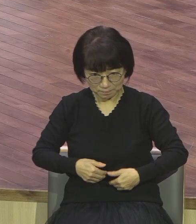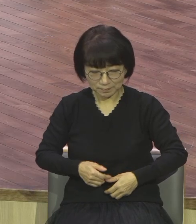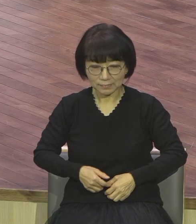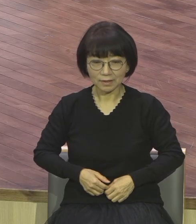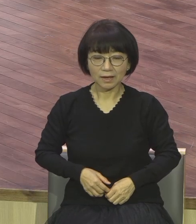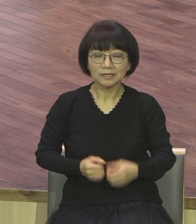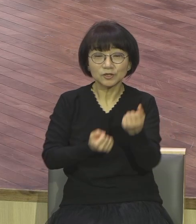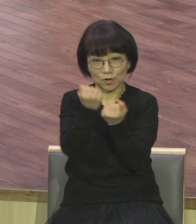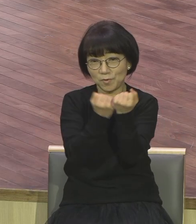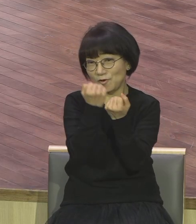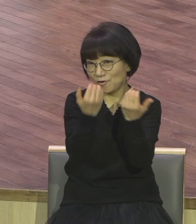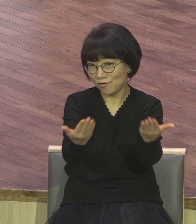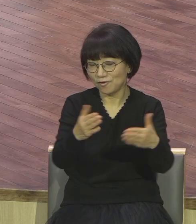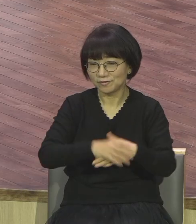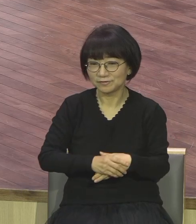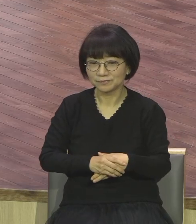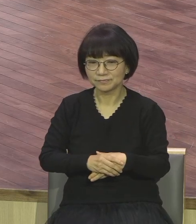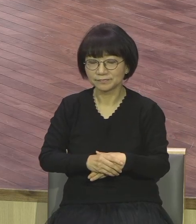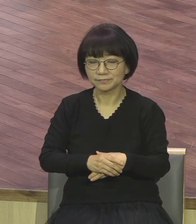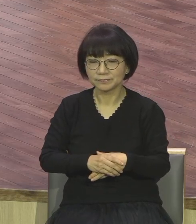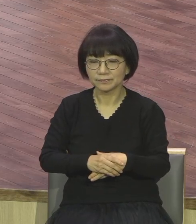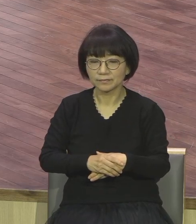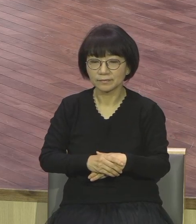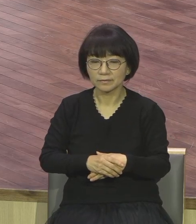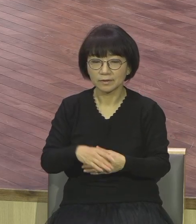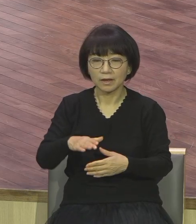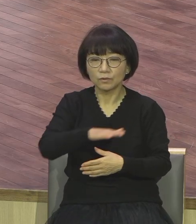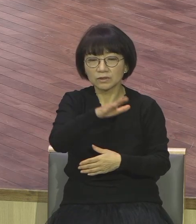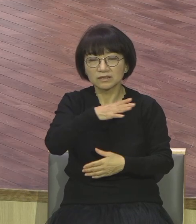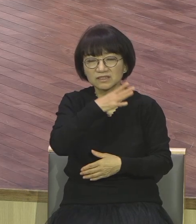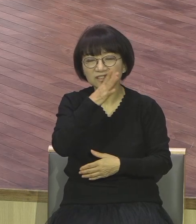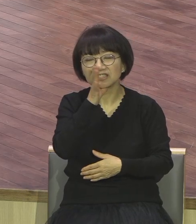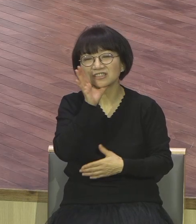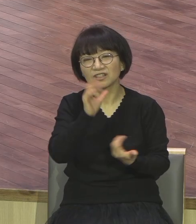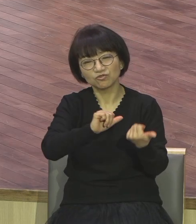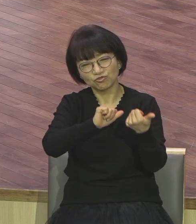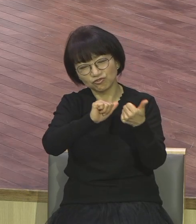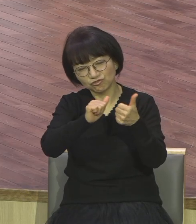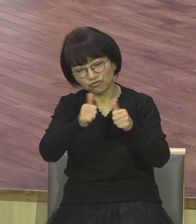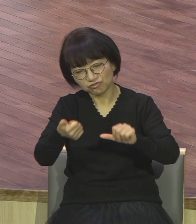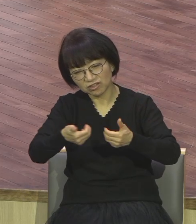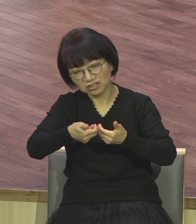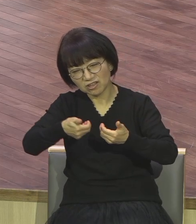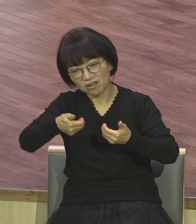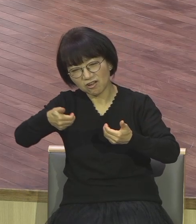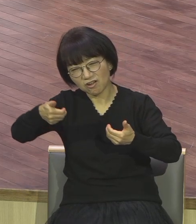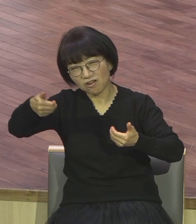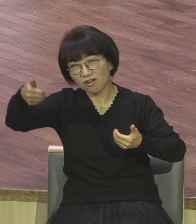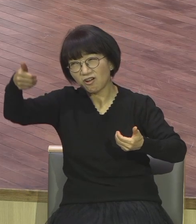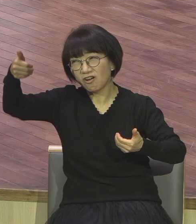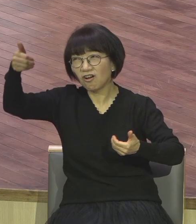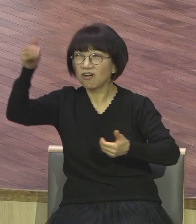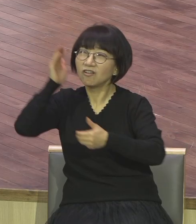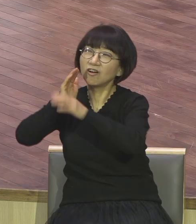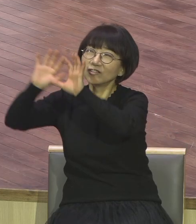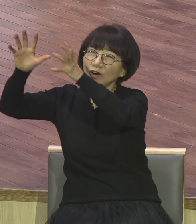이유로만 가는 그런 생각을 하지 말라는 건 죽음에 천국 가는 거 말할 것도 없는데 이